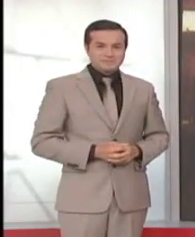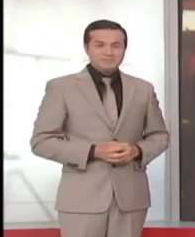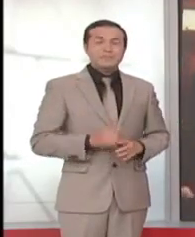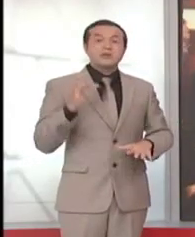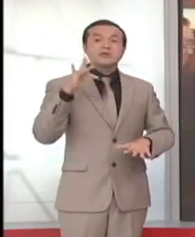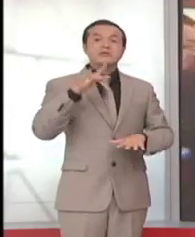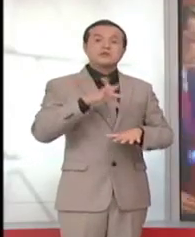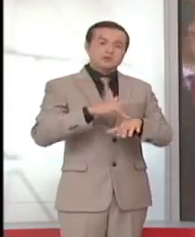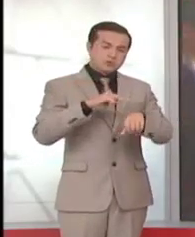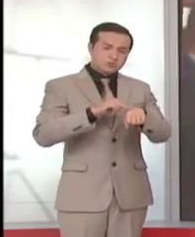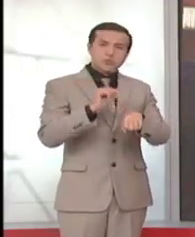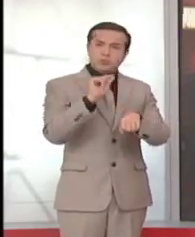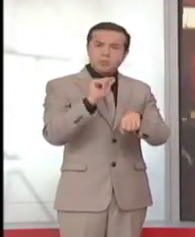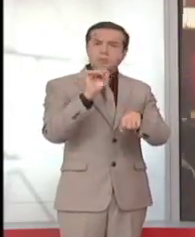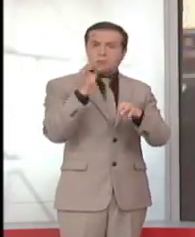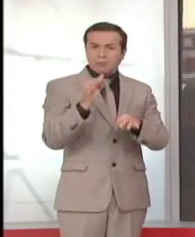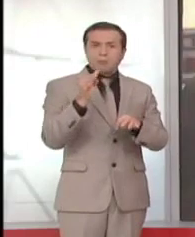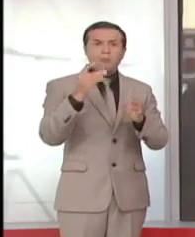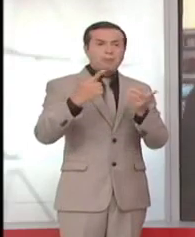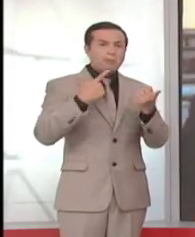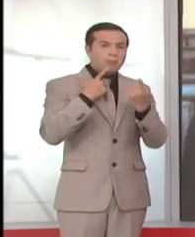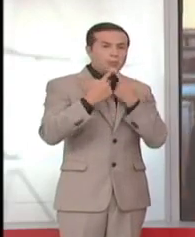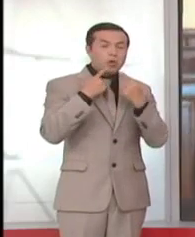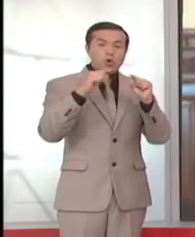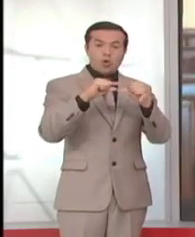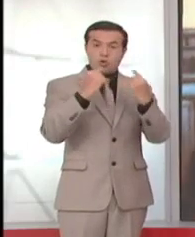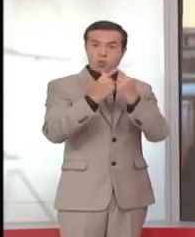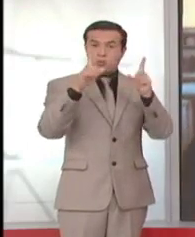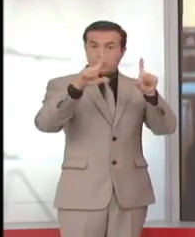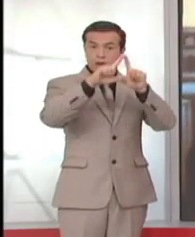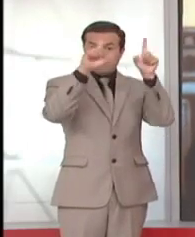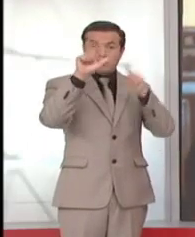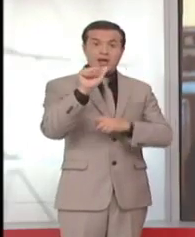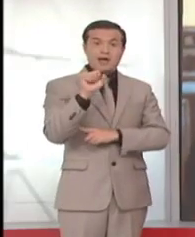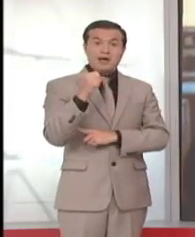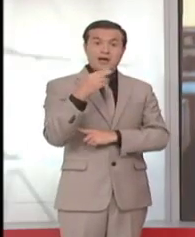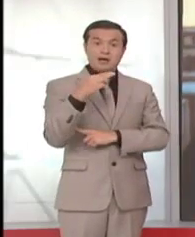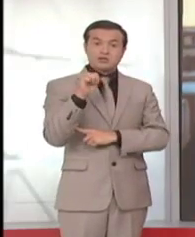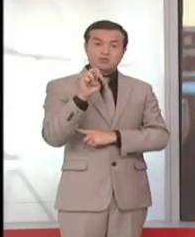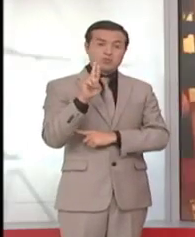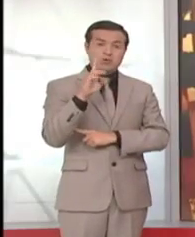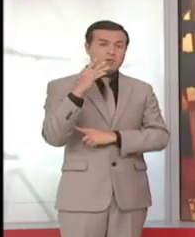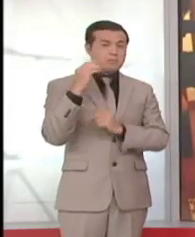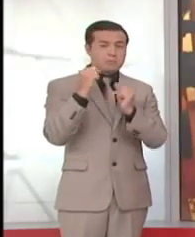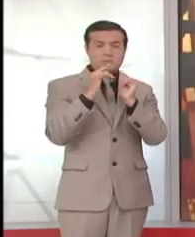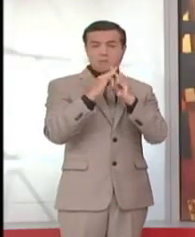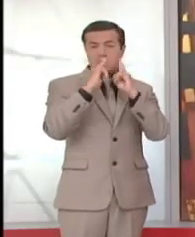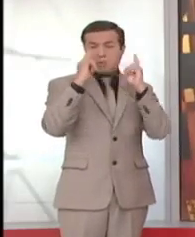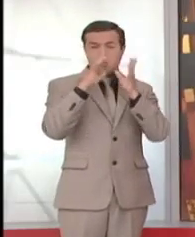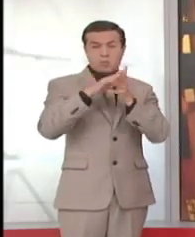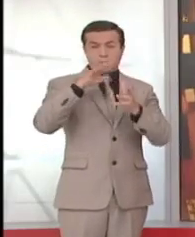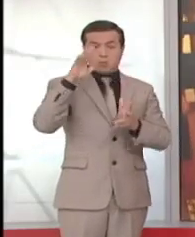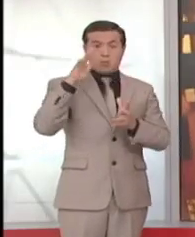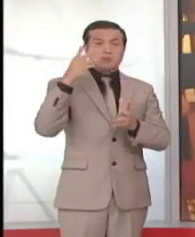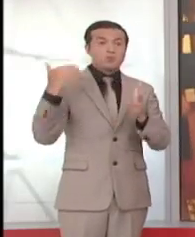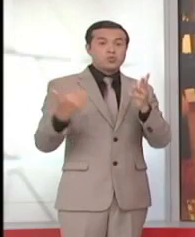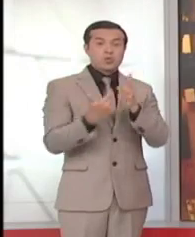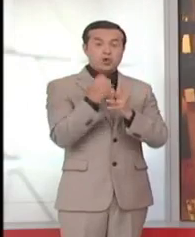corta pero productiva. El grupo Ashmore, uno de los principales administradores de activos en el mundo y especialista en mercados emergentes, visitó Carondelet.